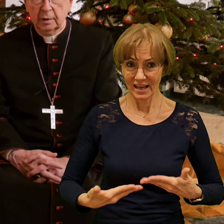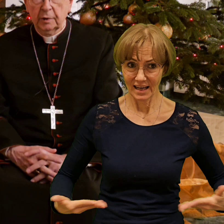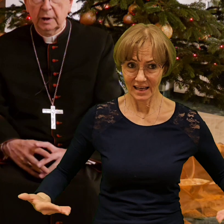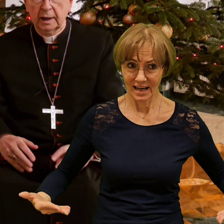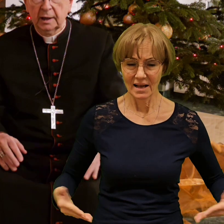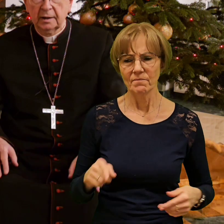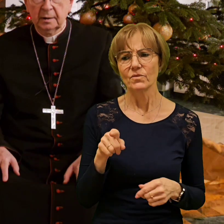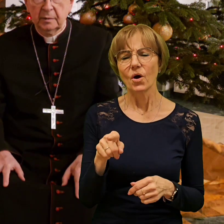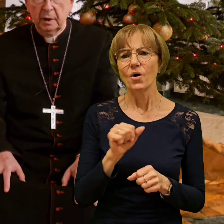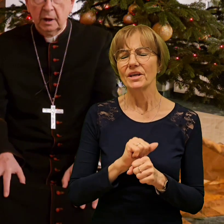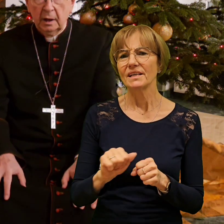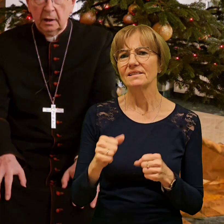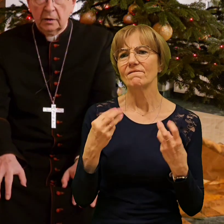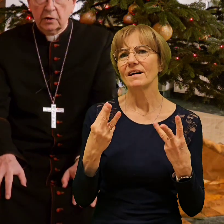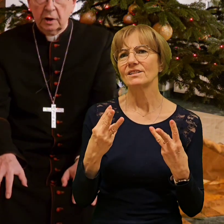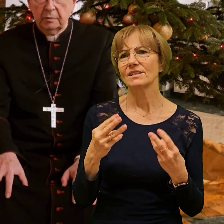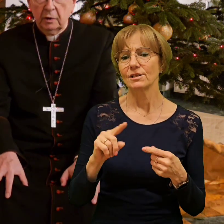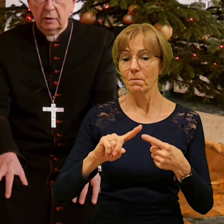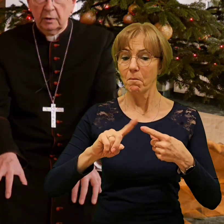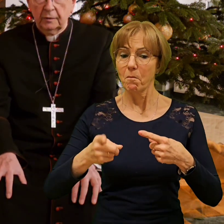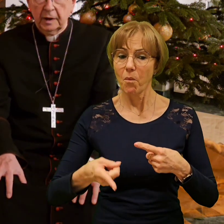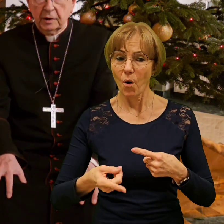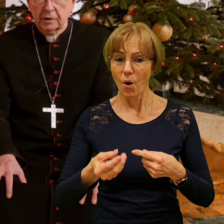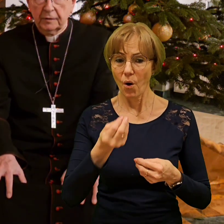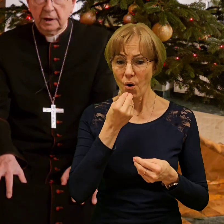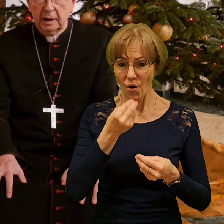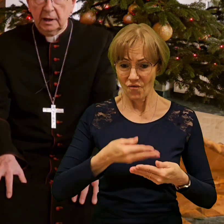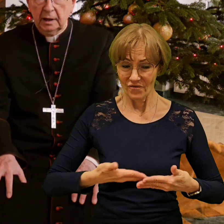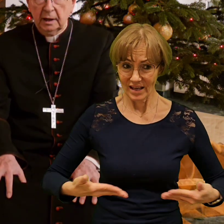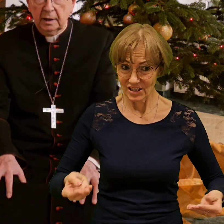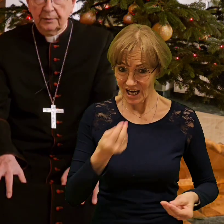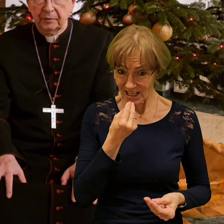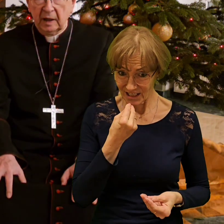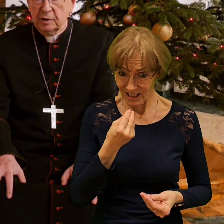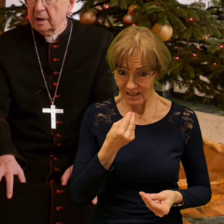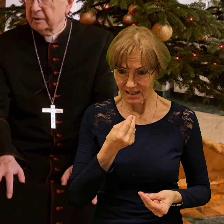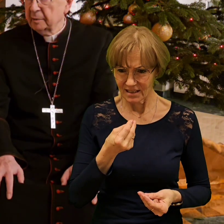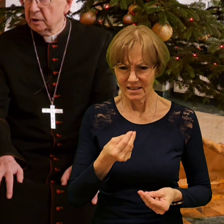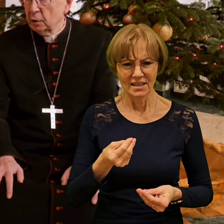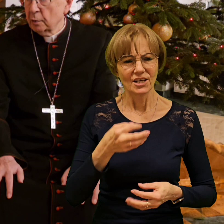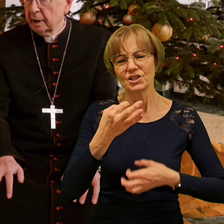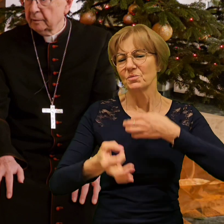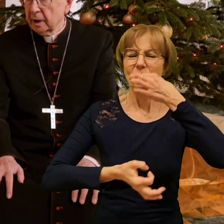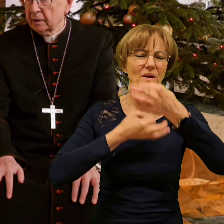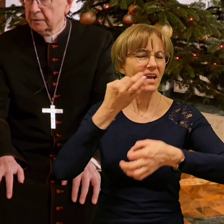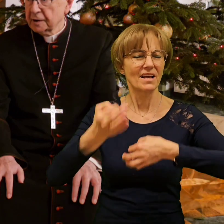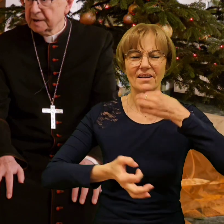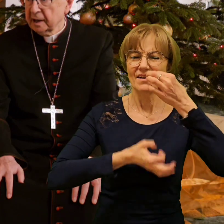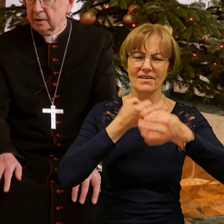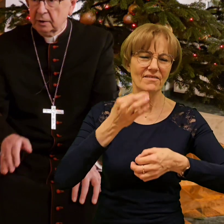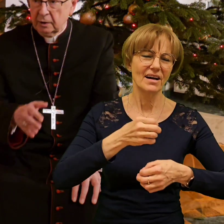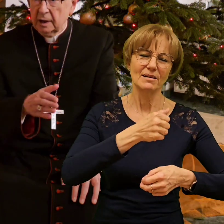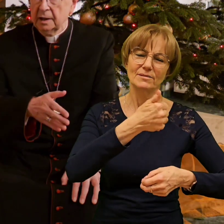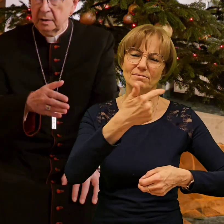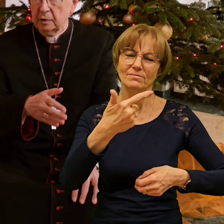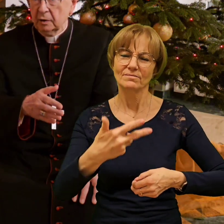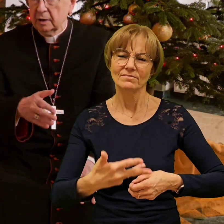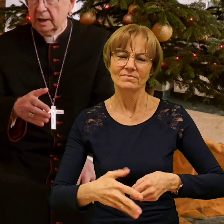polega na tym, że po pieczerze wigilijnej śpiewamy do upadłego. Wszystkie koleny po kolei